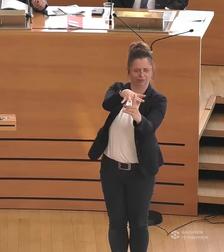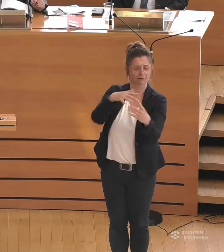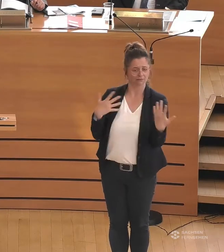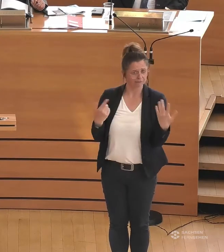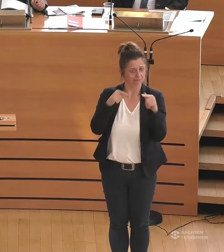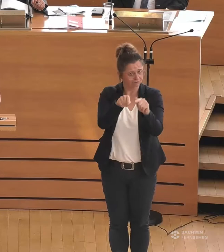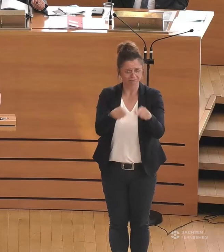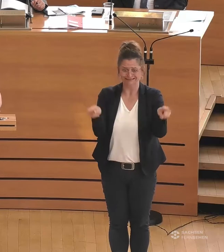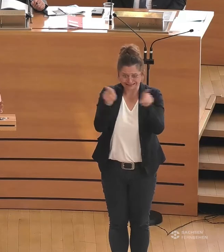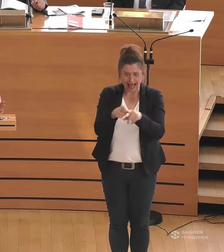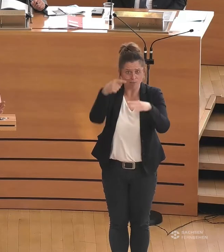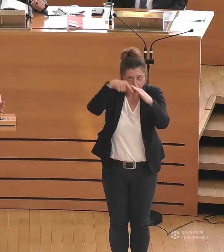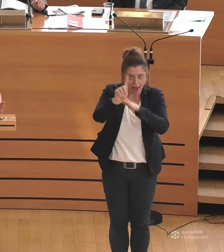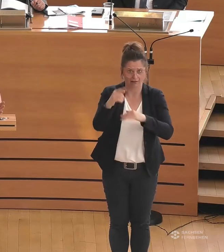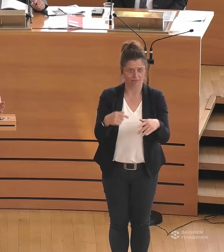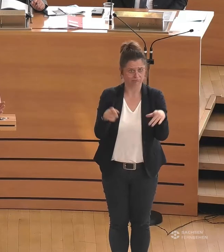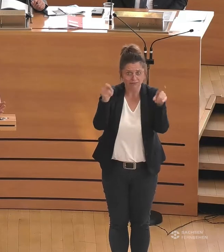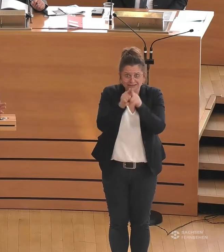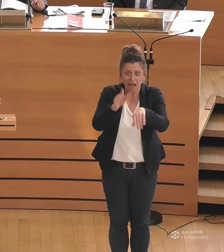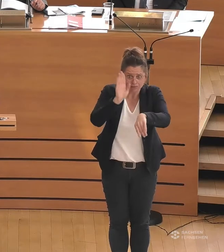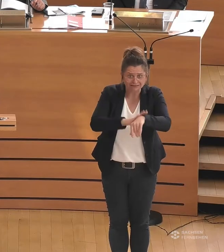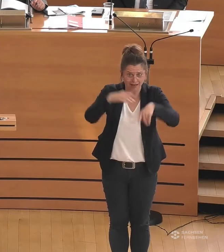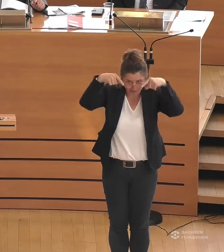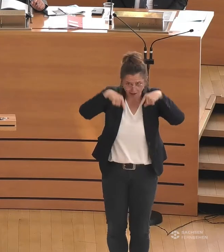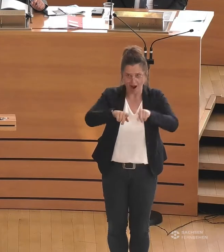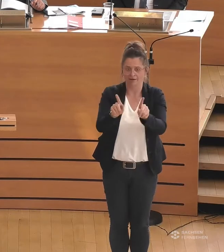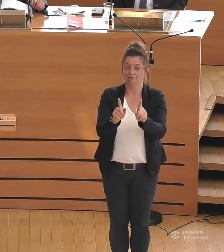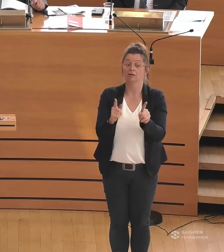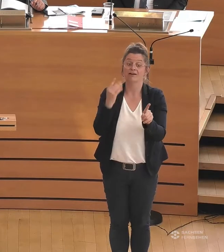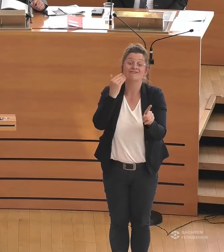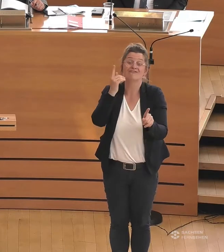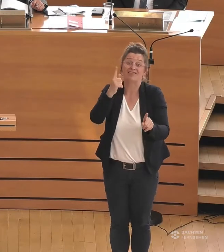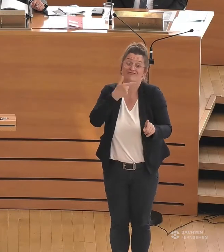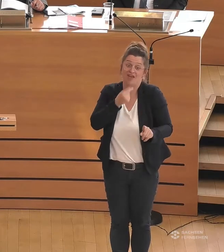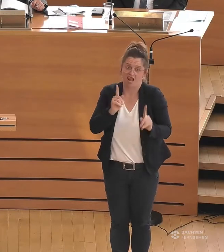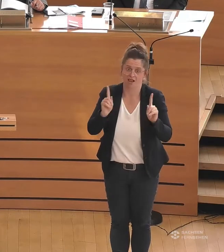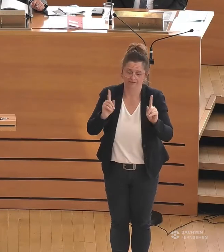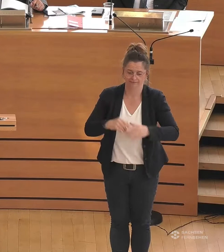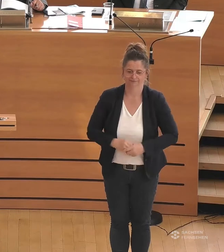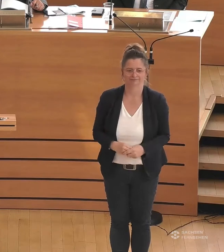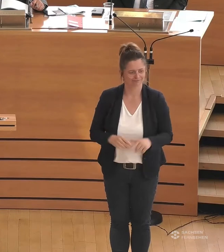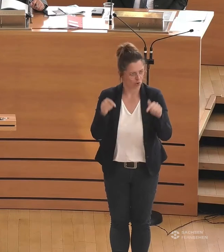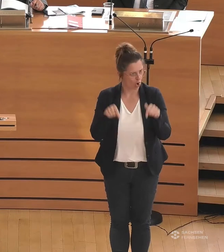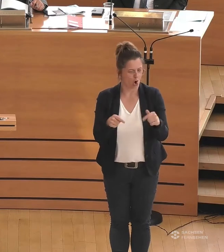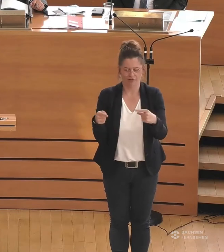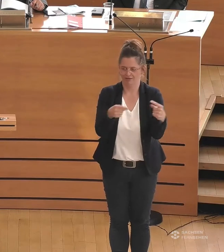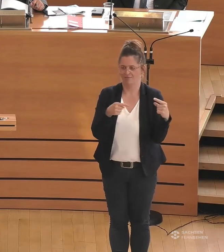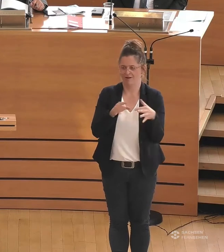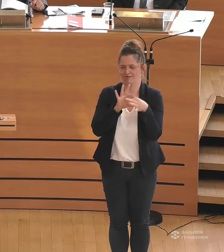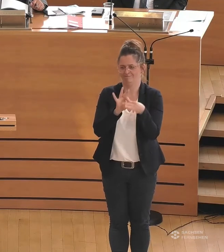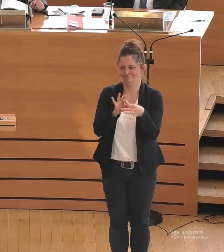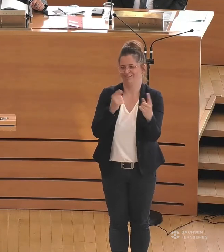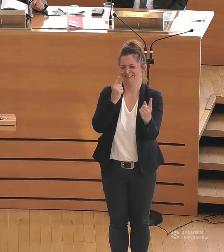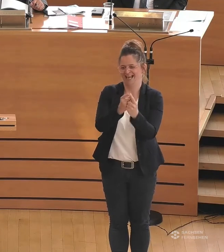gleichen Zeit reingehen können, wenn wir das denn möchten. Und das ist eben auch der Punkt, auf den wir heute mit unserer Debatte hinaus wollen.